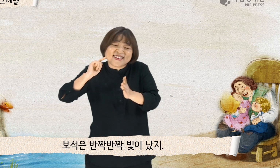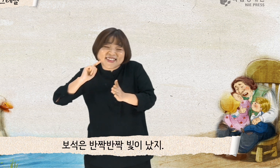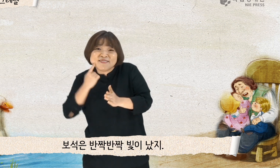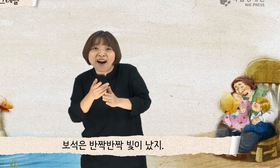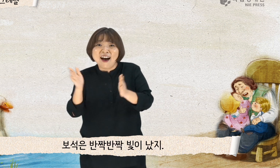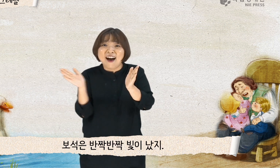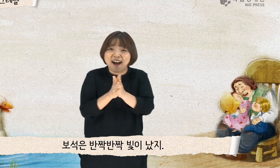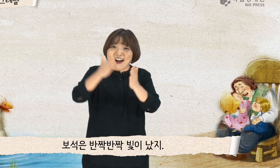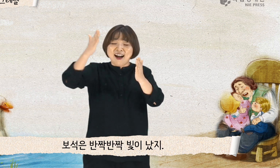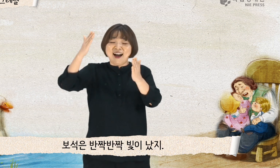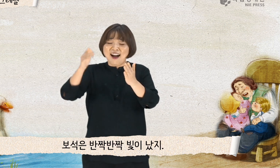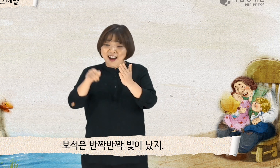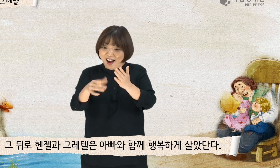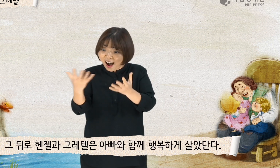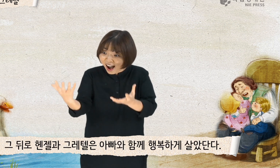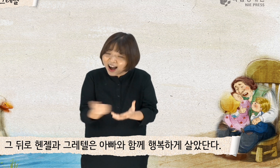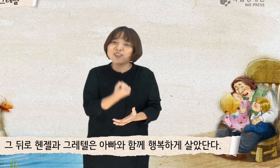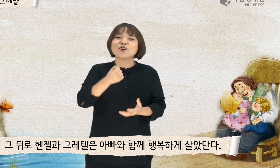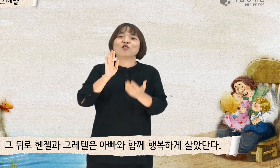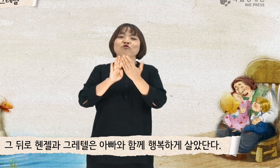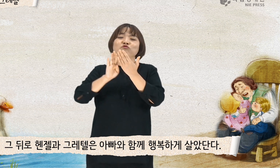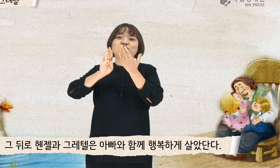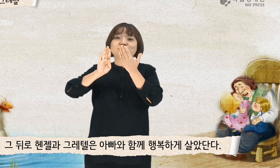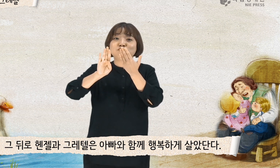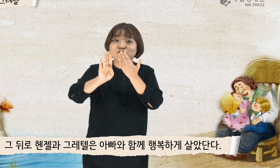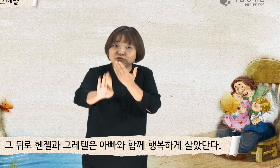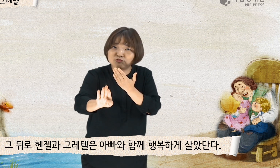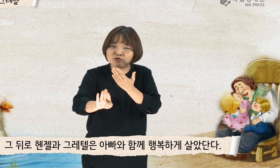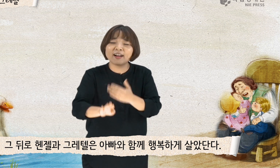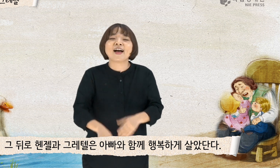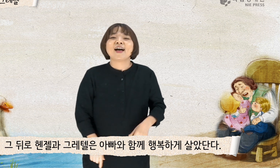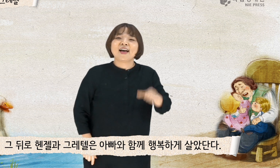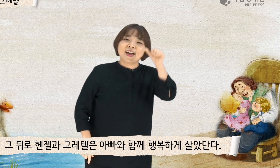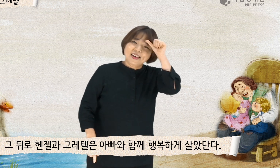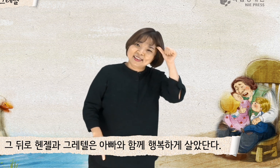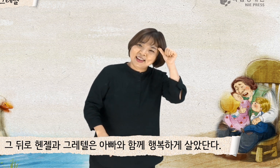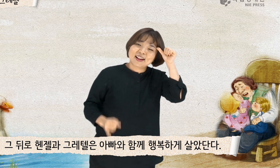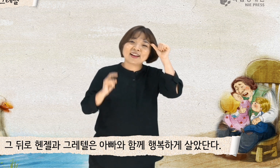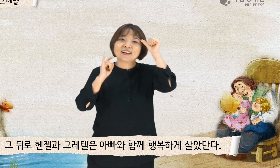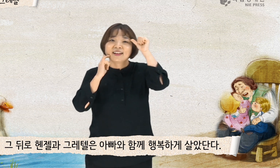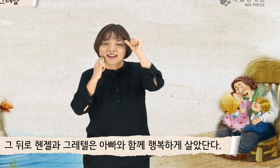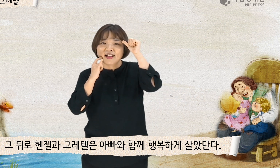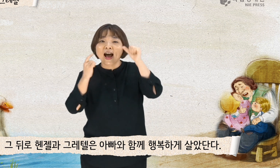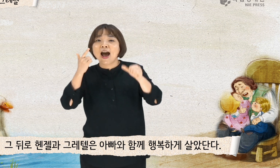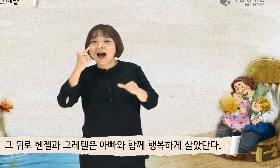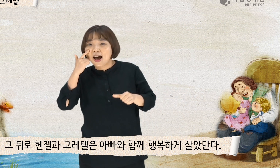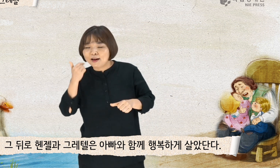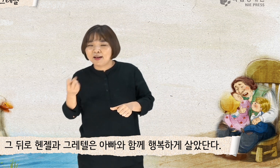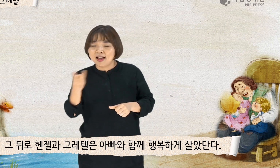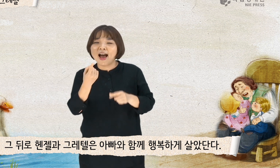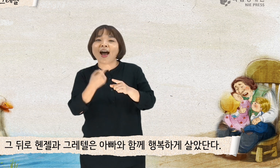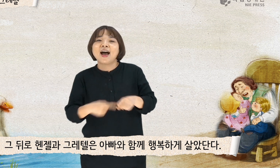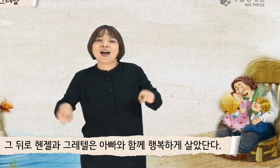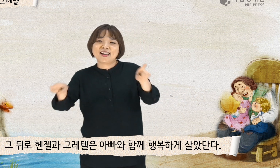났지. 그 뒤로 핸젤과 그레텔은 아빠와 함께 행복하게